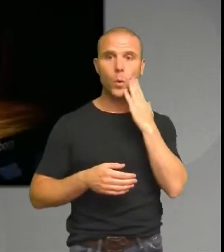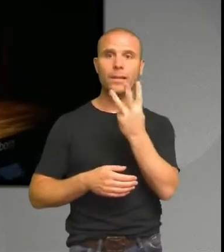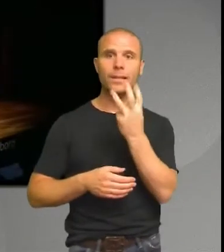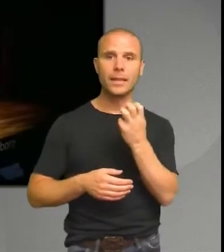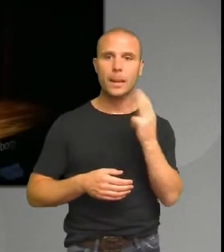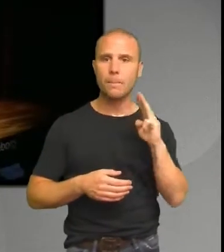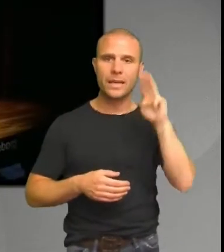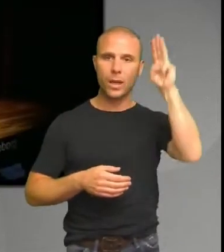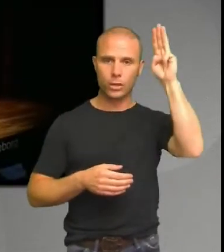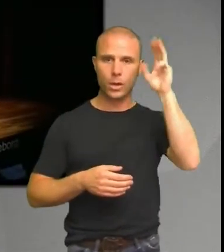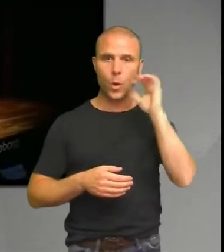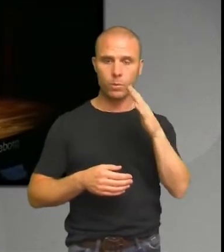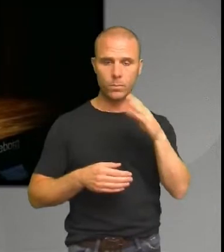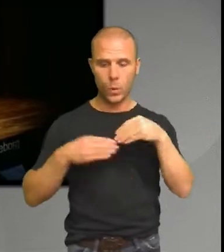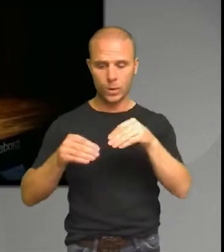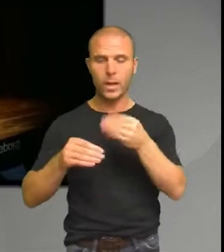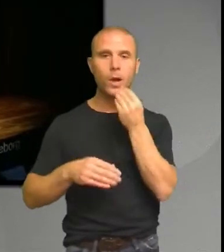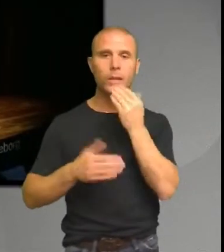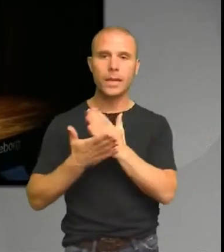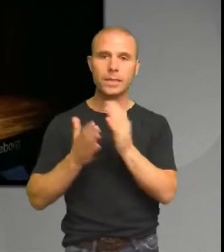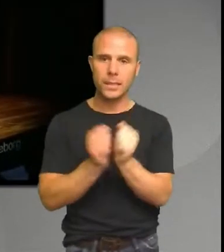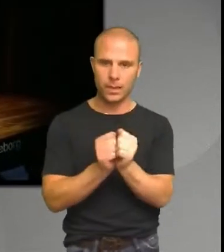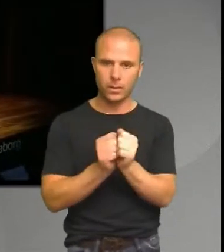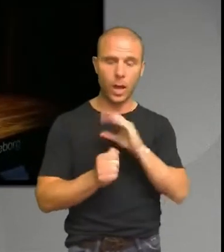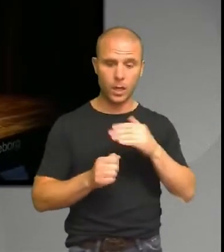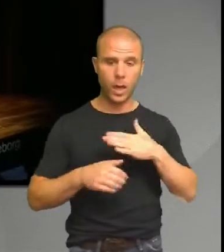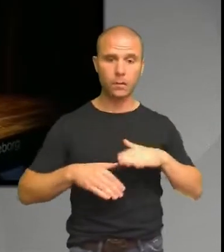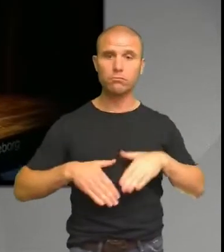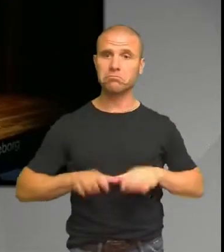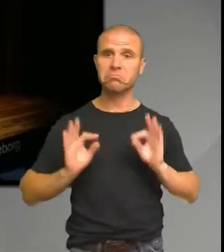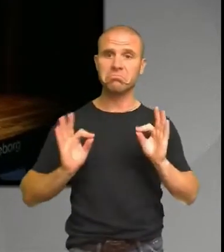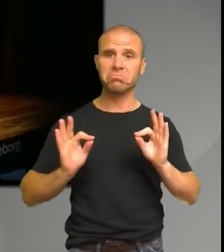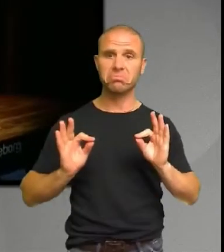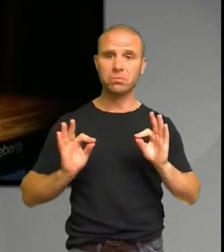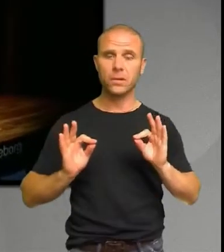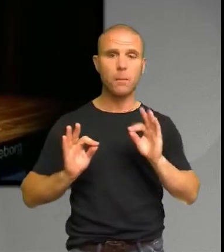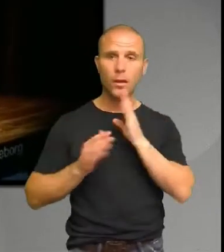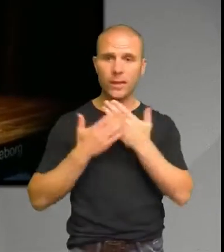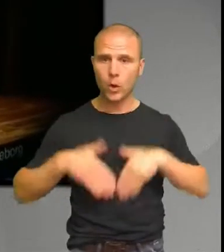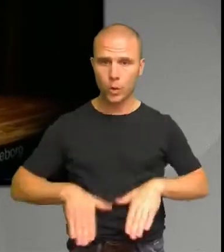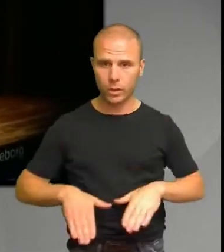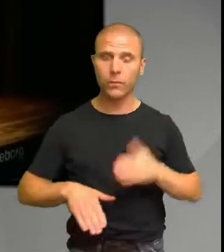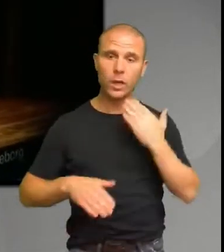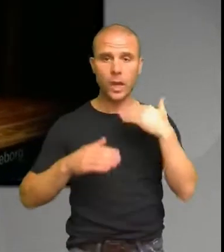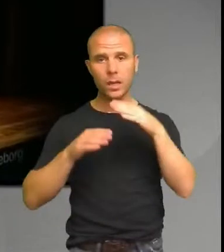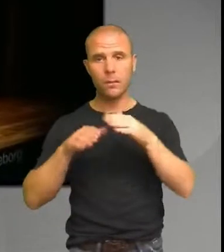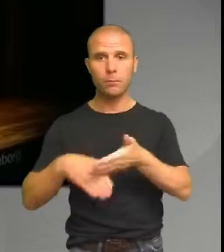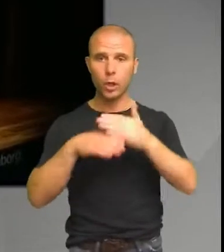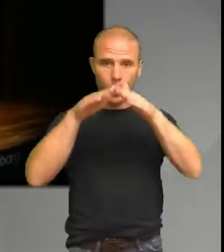maten rätt. Vi skulle kunna sätta kläder på allas kroppar och tak över allas huvud. Men vi lever kvar i ett